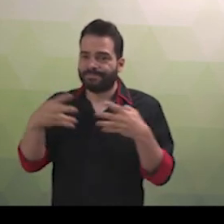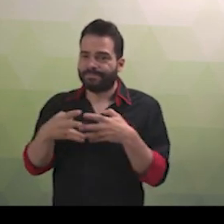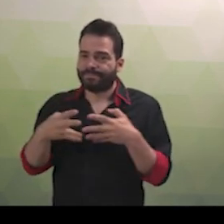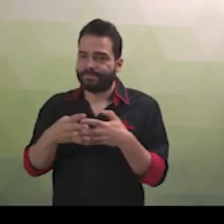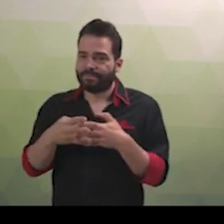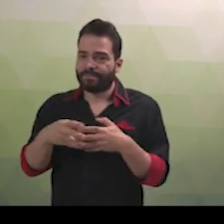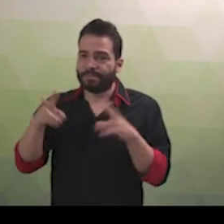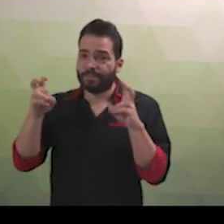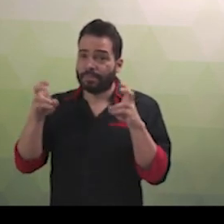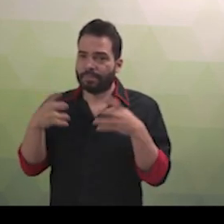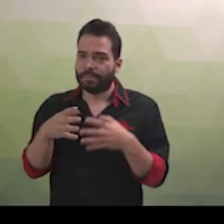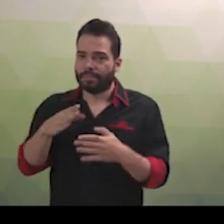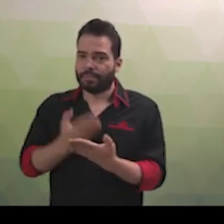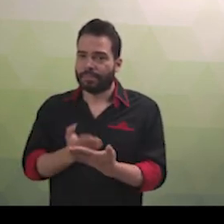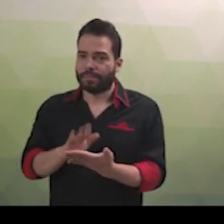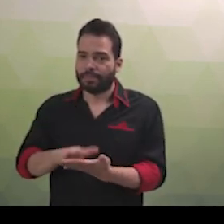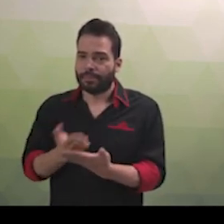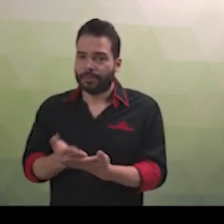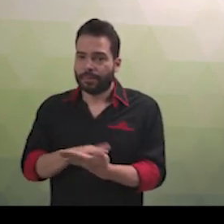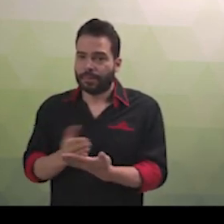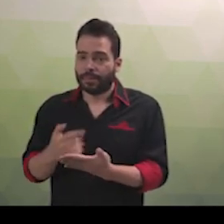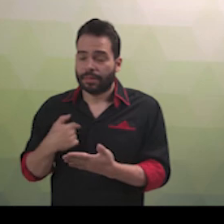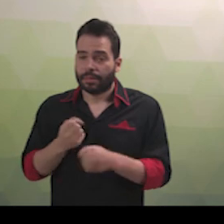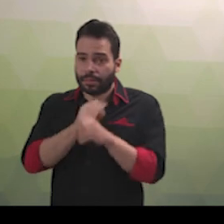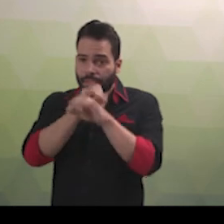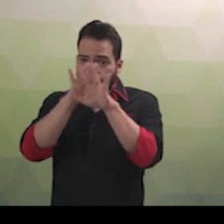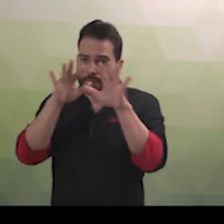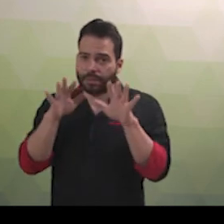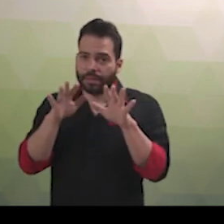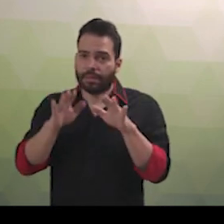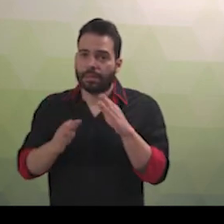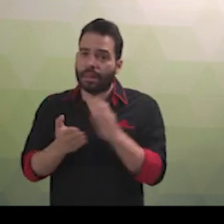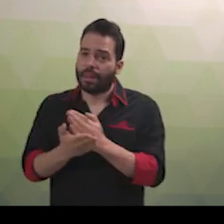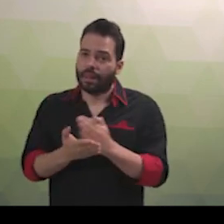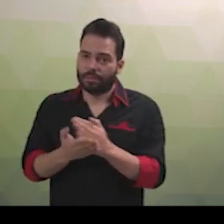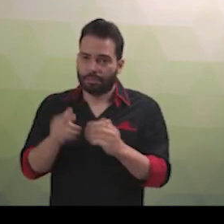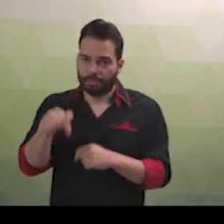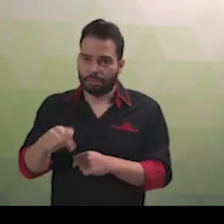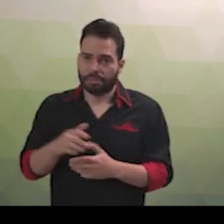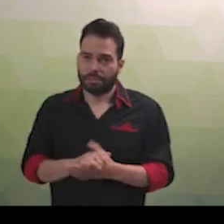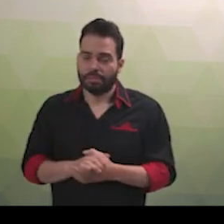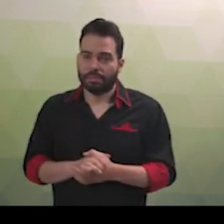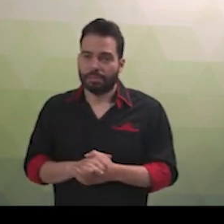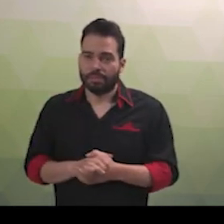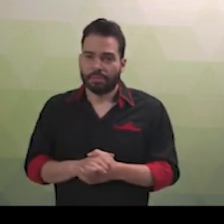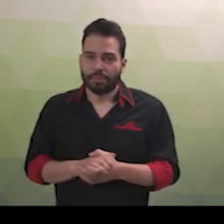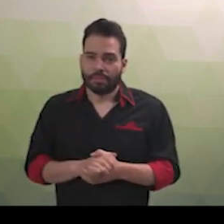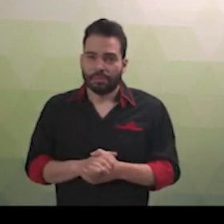O tradutor e intérprete terá competência para realizar interpretação das duas línguas de maneira